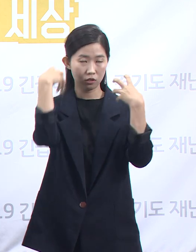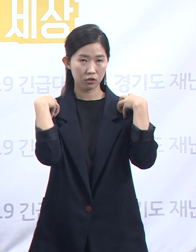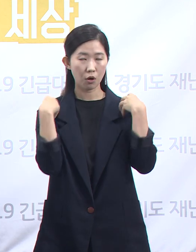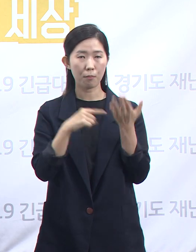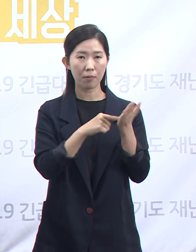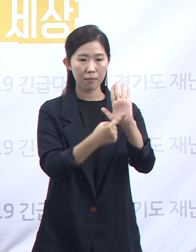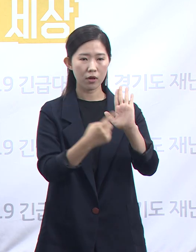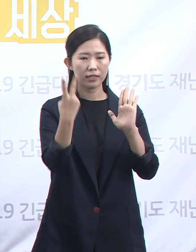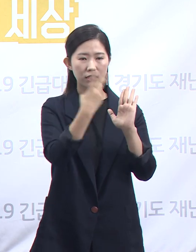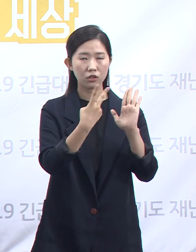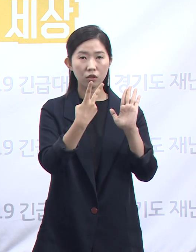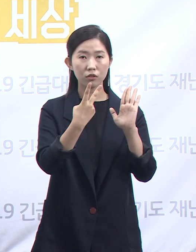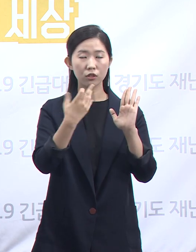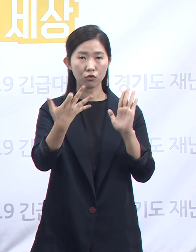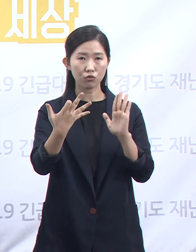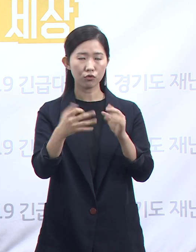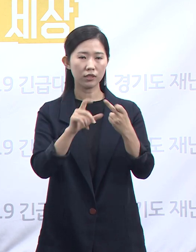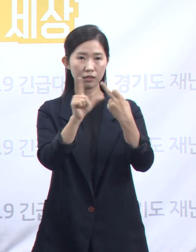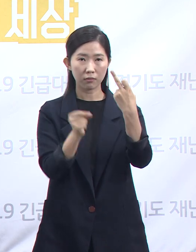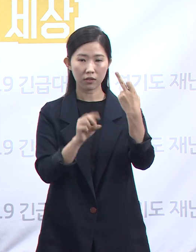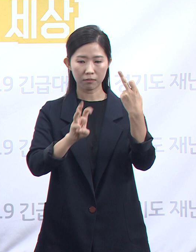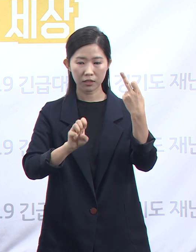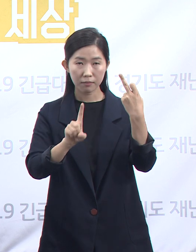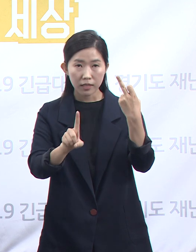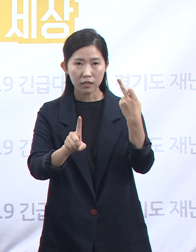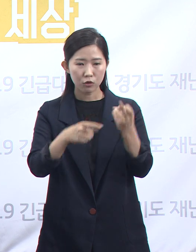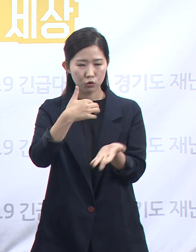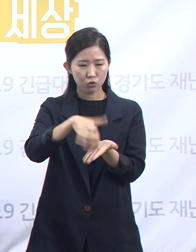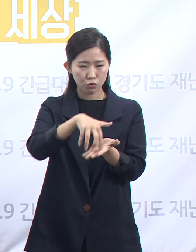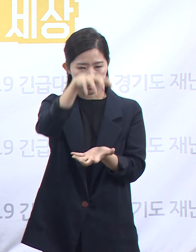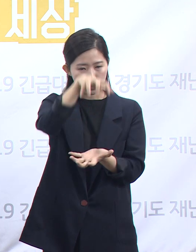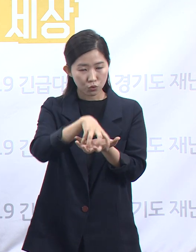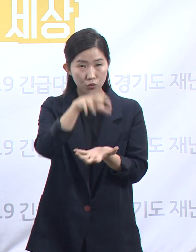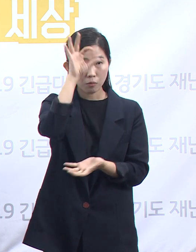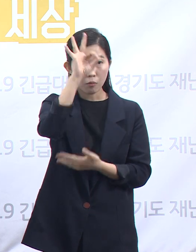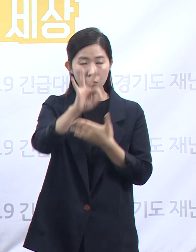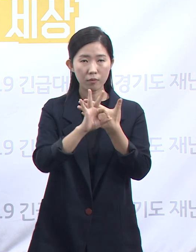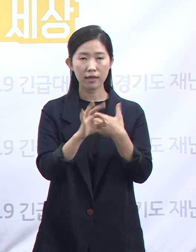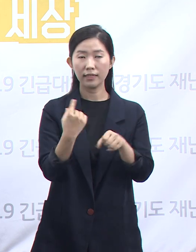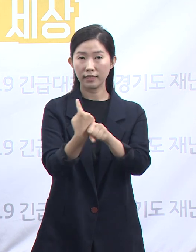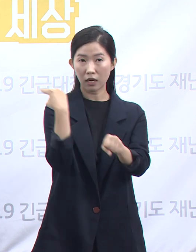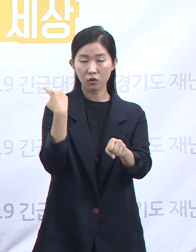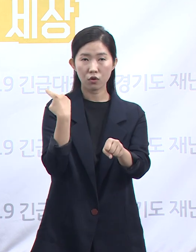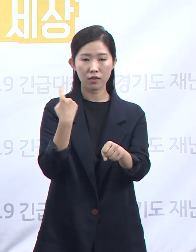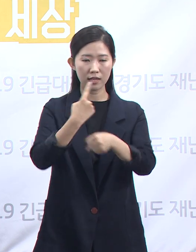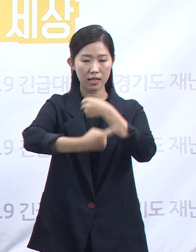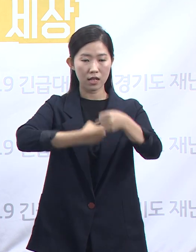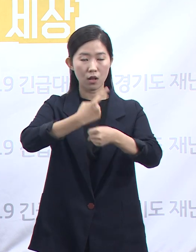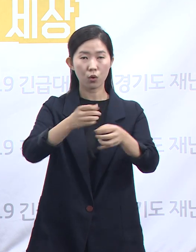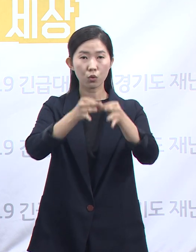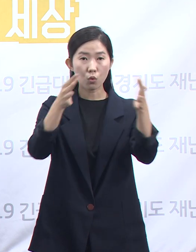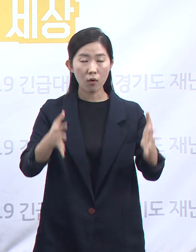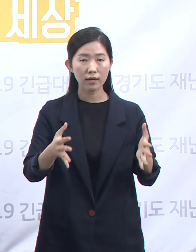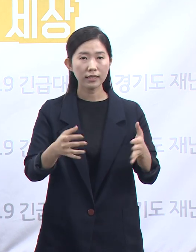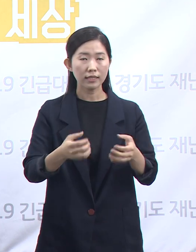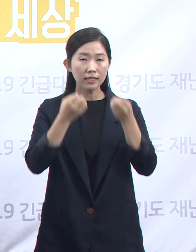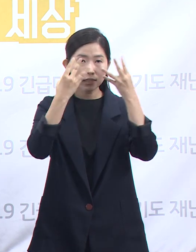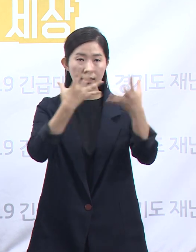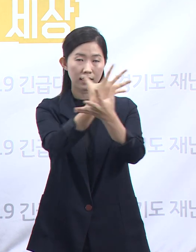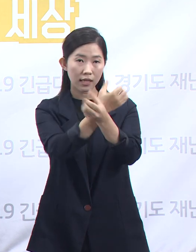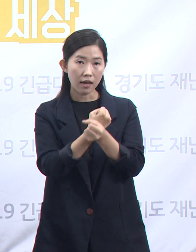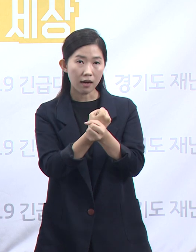31일 기준 조달사업 통계를 살펴보면 작년 한 해 동안 신규 계약을 통한 조달 요청 실적